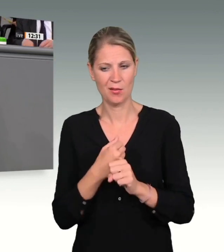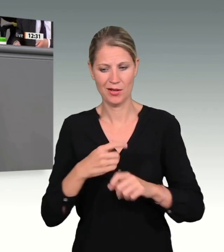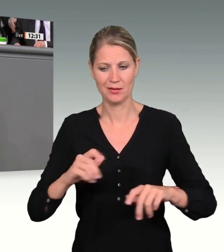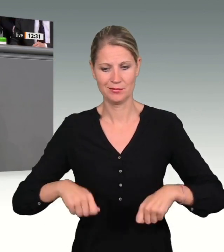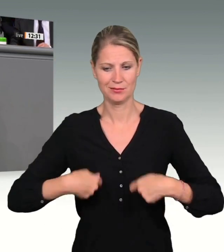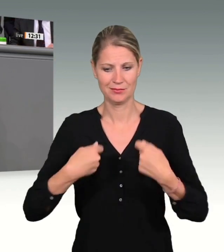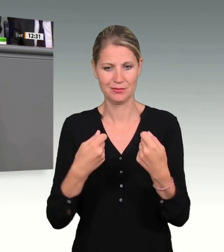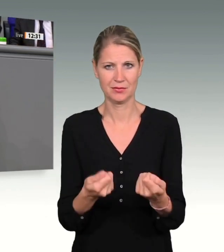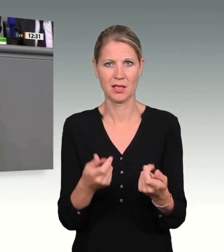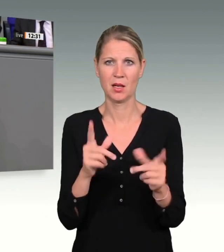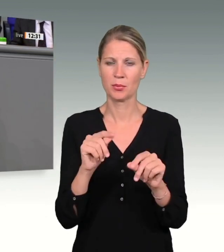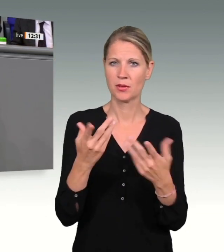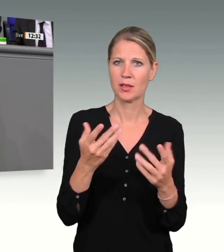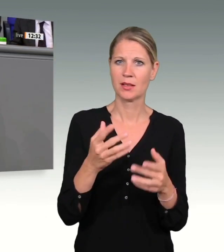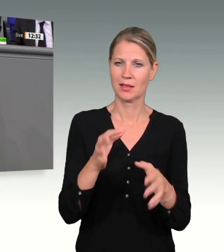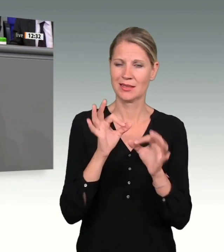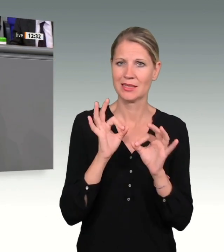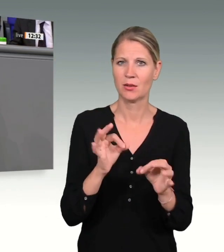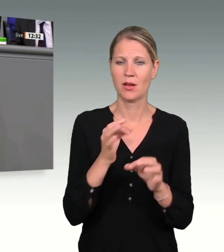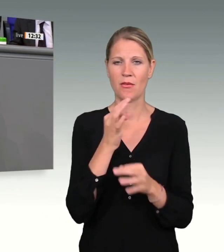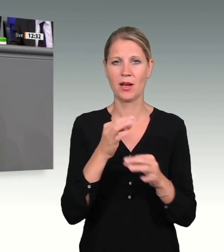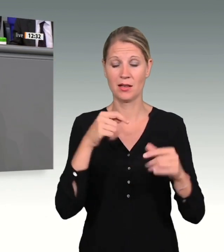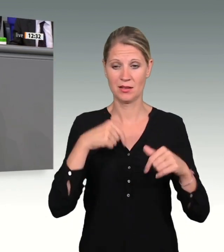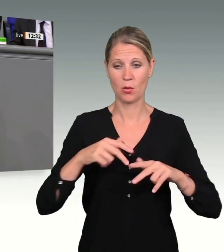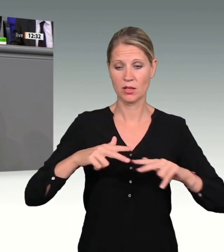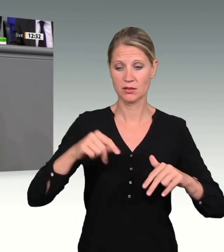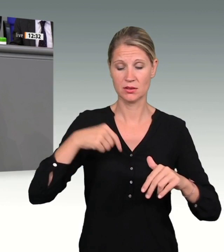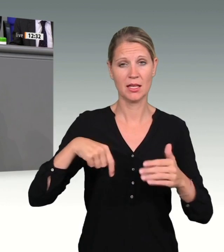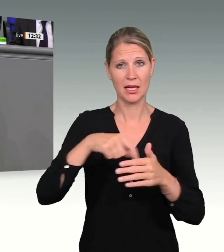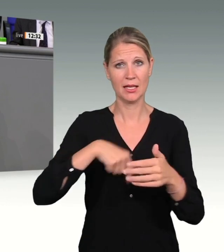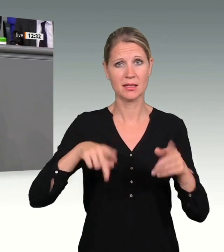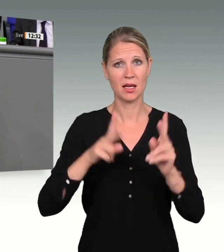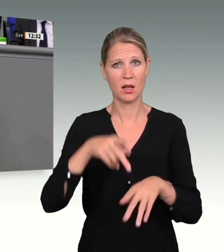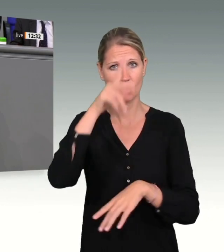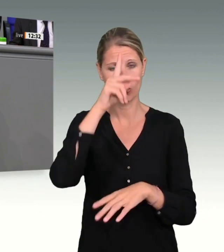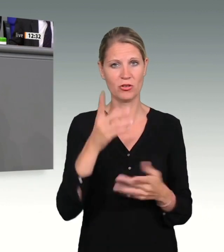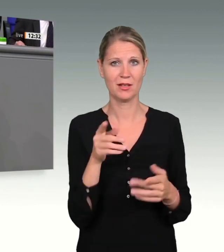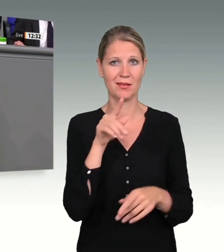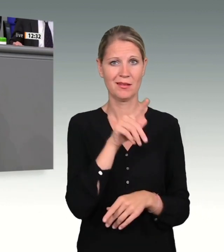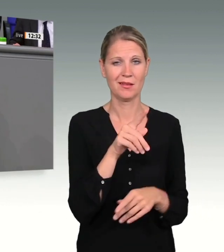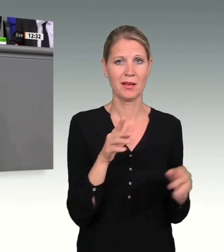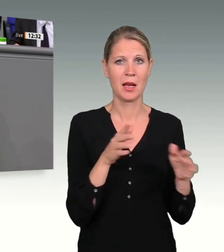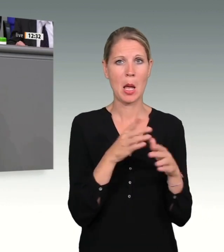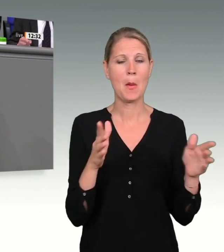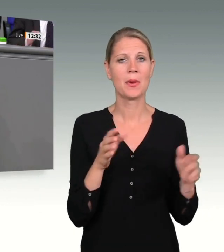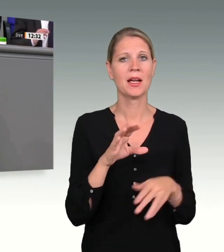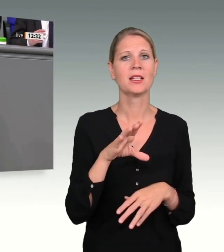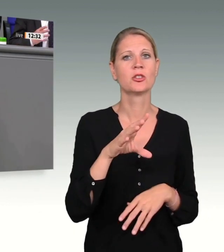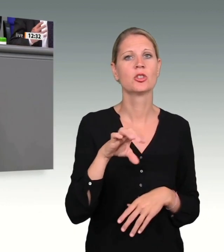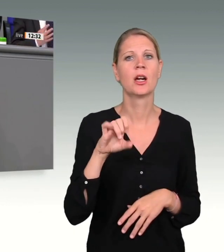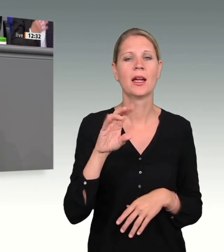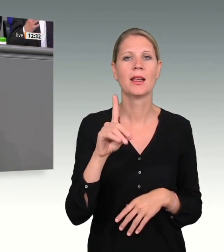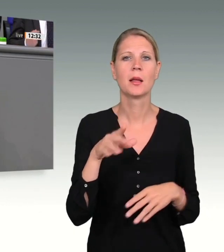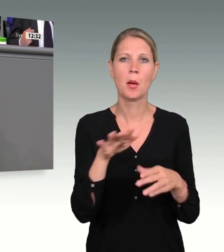Innensicherheit in Deutschland auf. Beim Breitscheidplatz scheiterten eben nicht Einzelne. Es